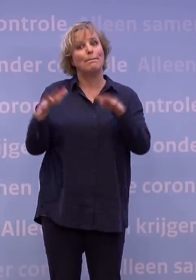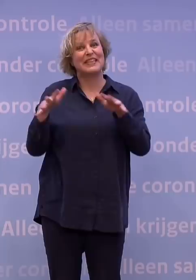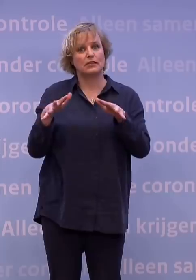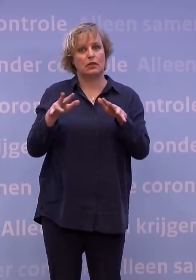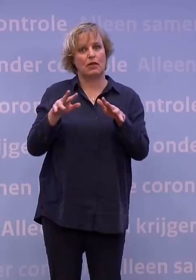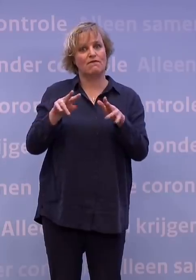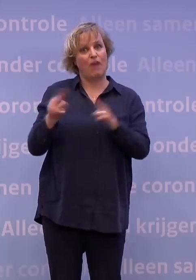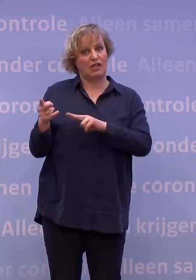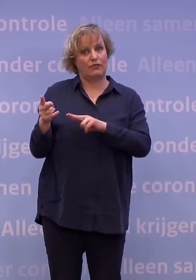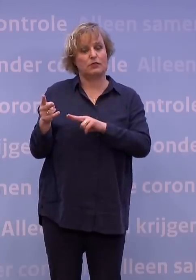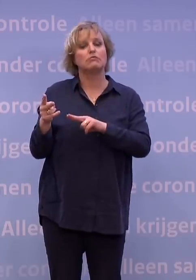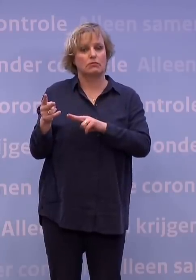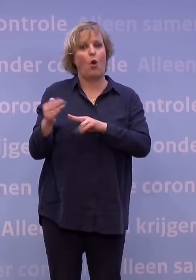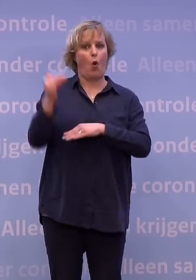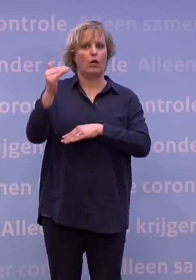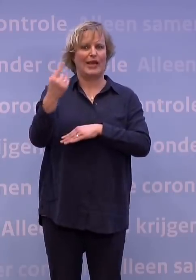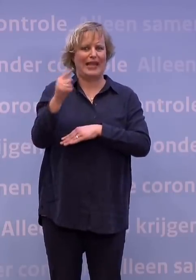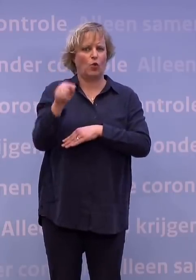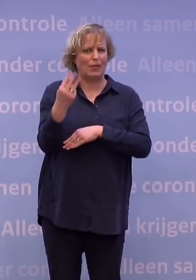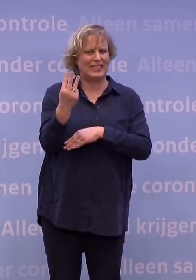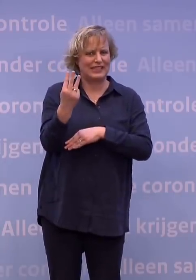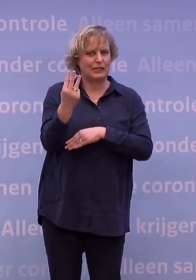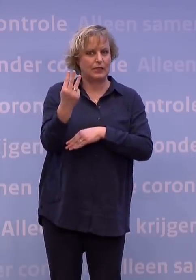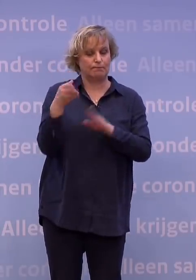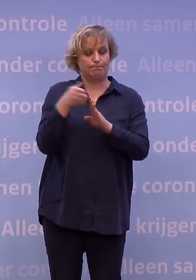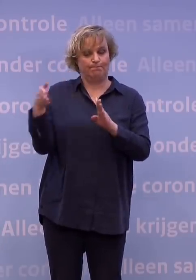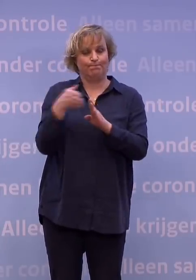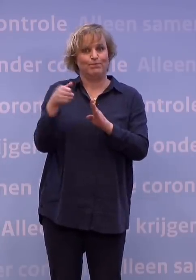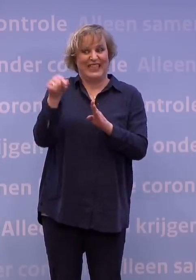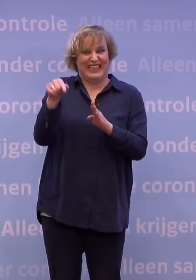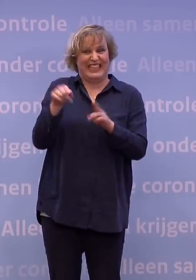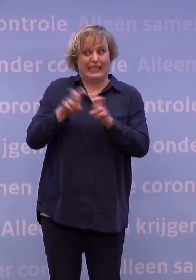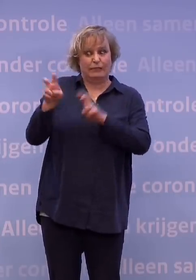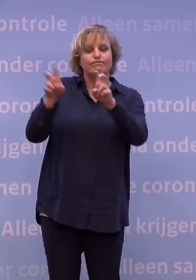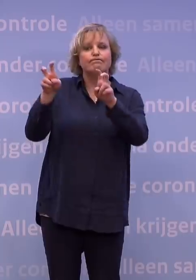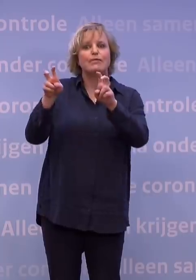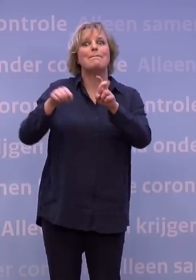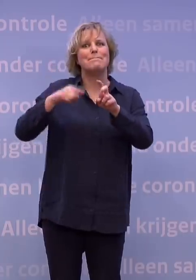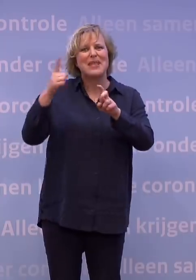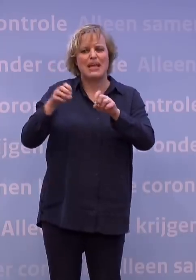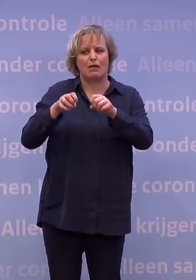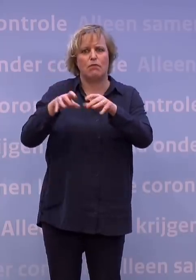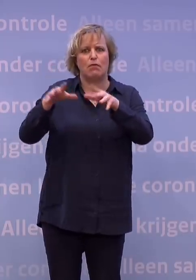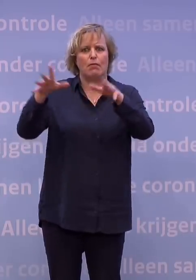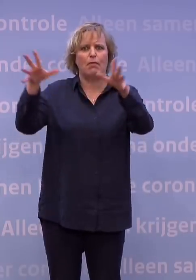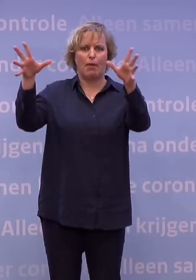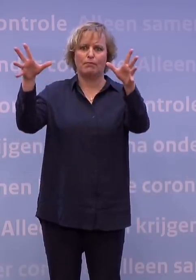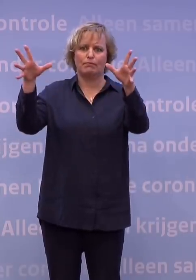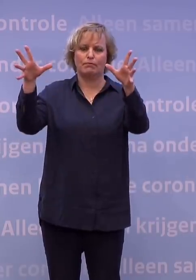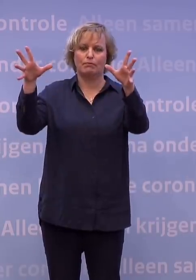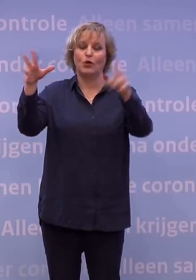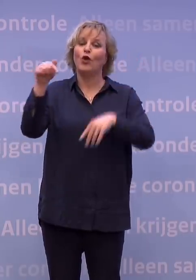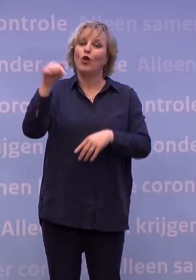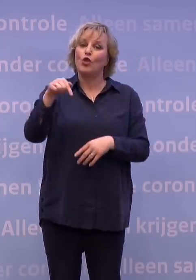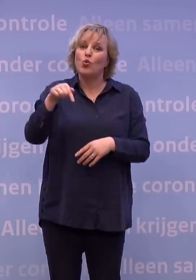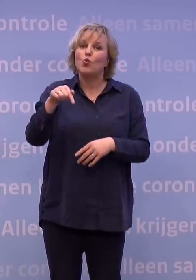hoger. Die zit al op 1,3. En die variant die krijgt dus steeds sneller, steeds meer voet op Hollandse bodem. Nu is